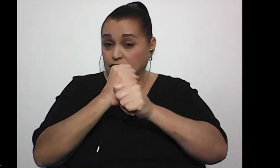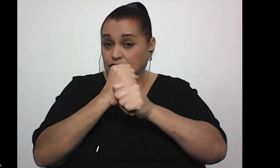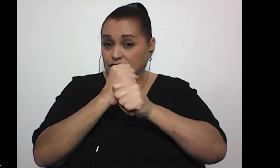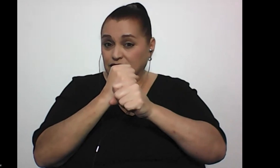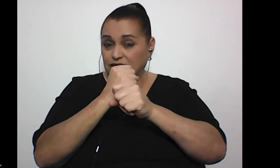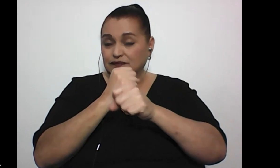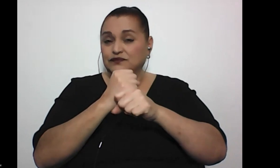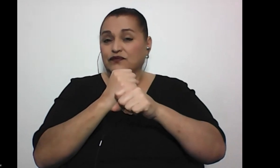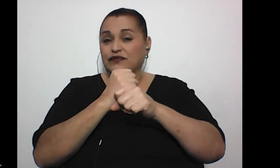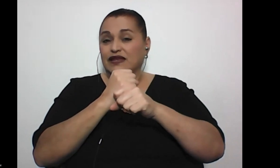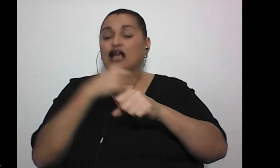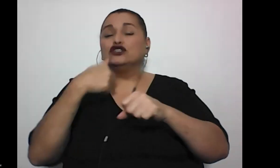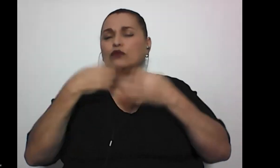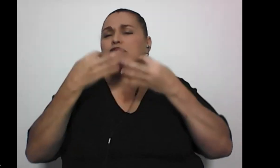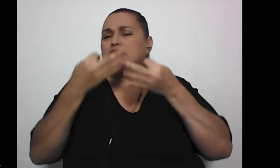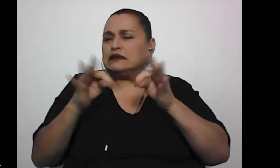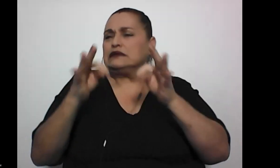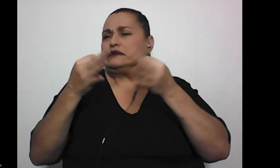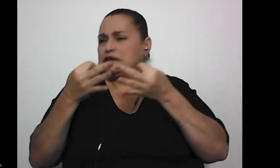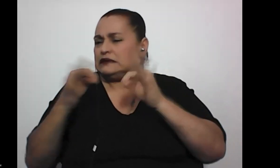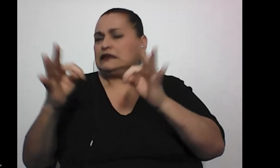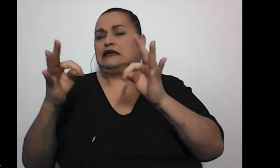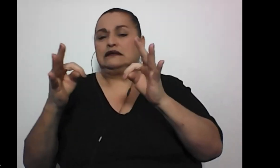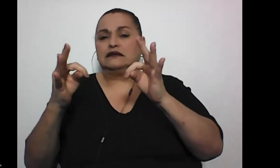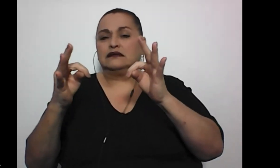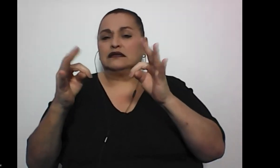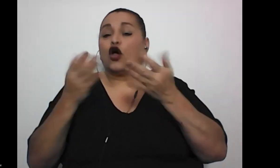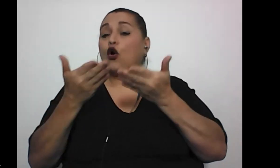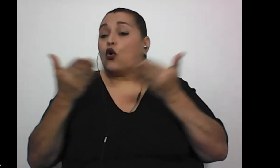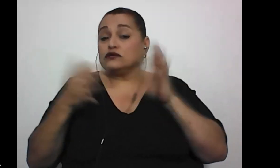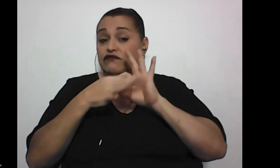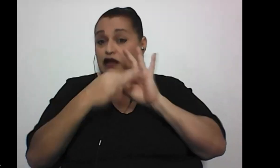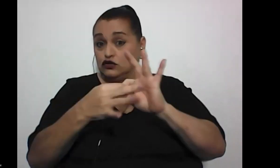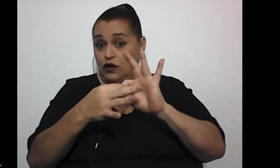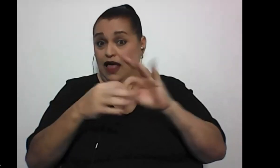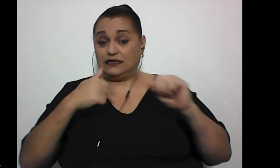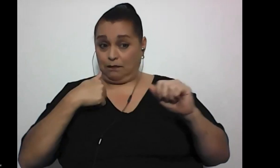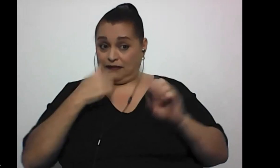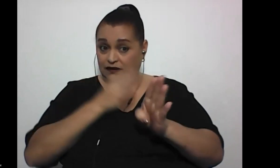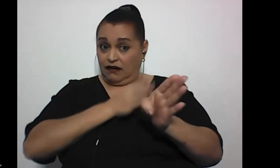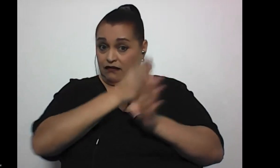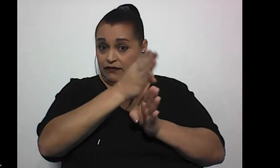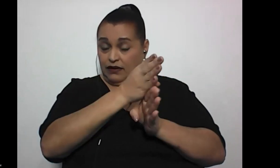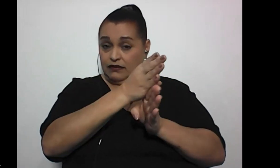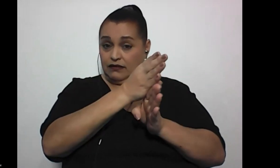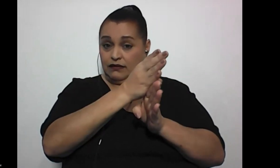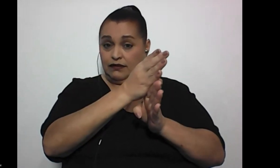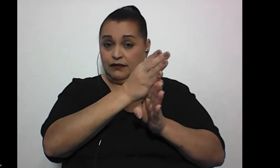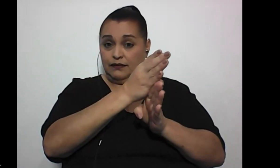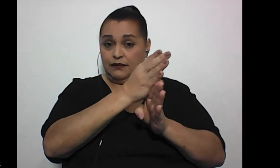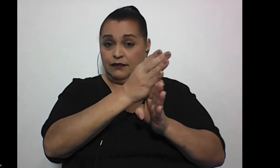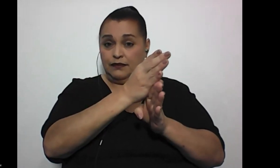¿verdad? Tanto, digamos, lo he intentado en cosas relacionadas propiamente a mi carrera y